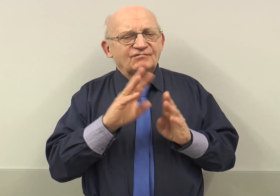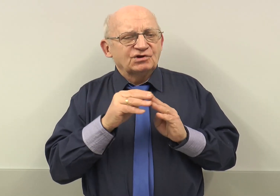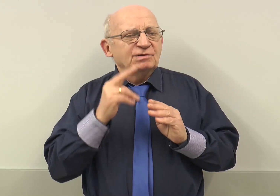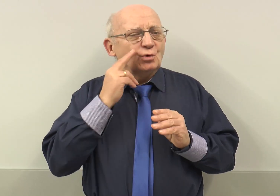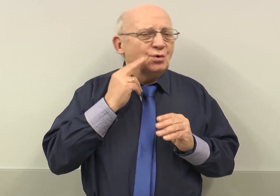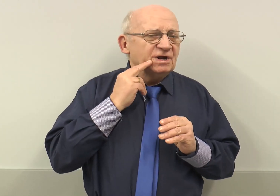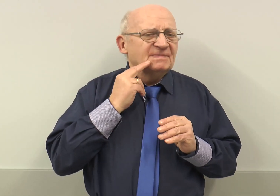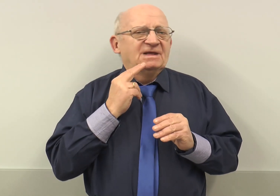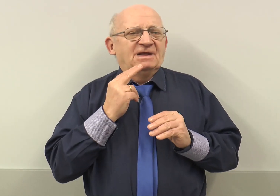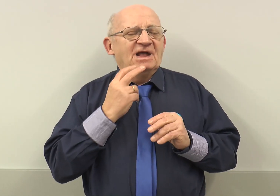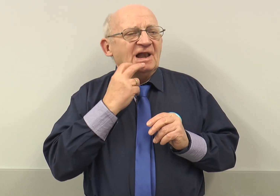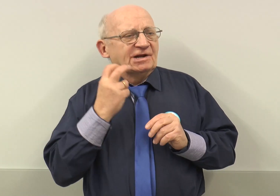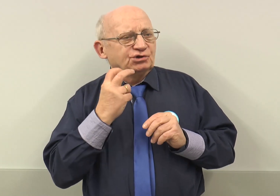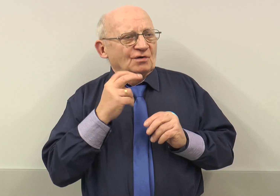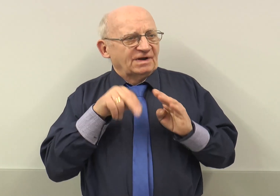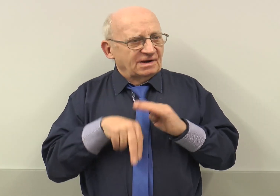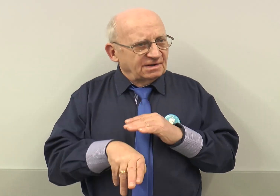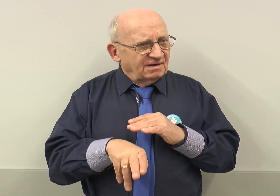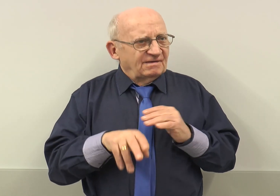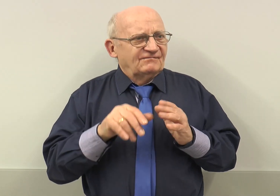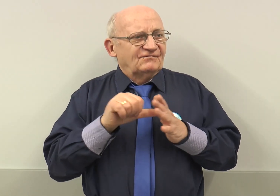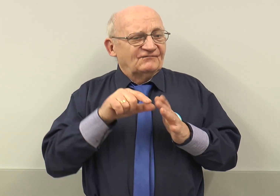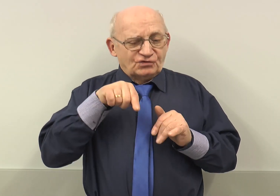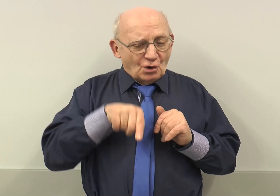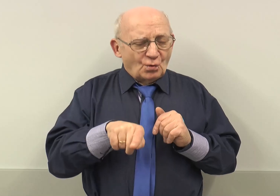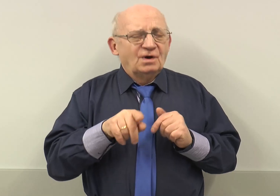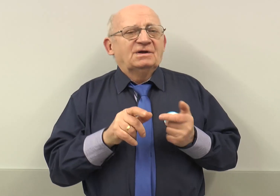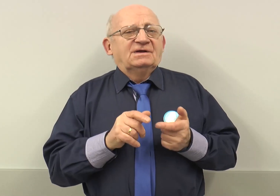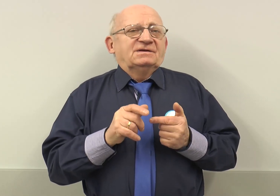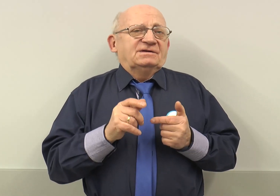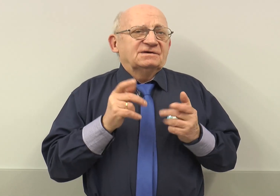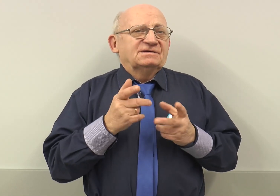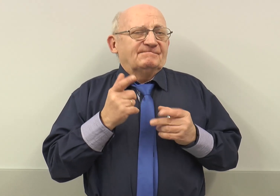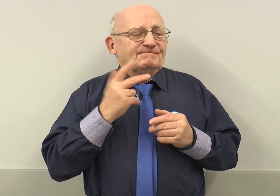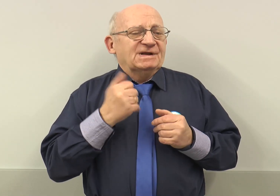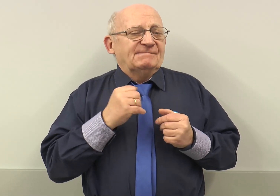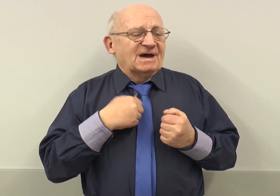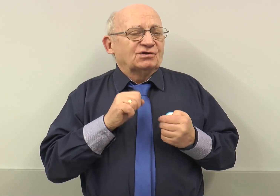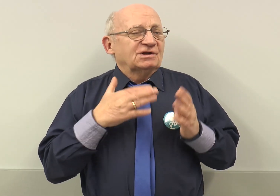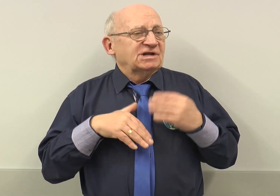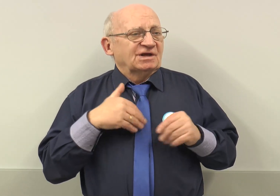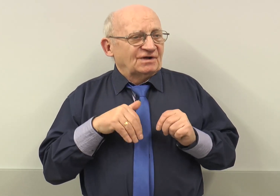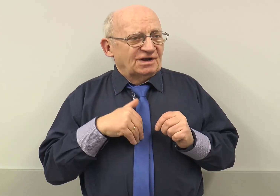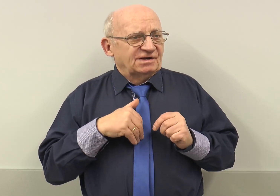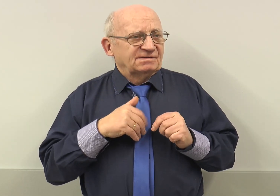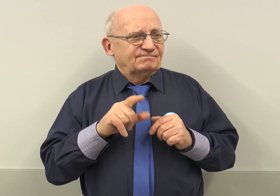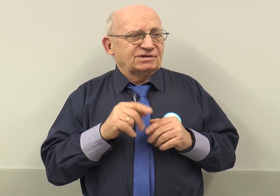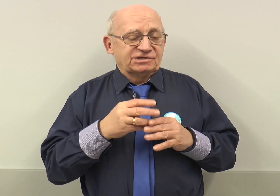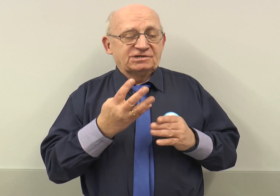wszystkim Głuchym elektrownie w doł. Byli bardzo zadowoleni przez te